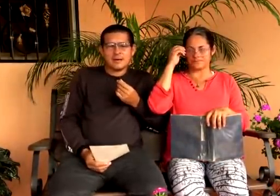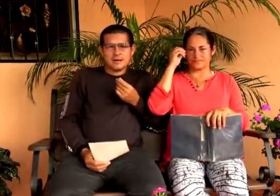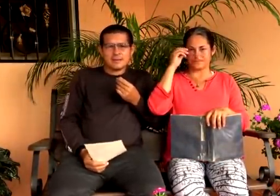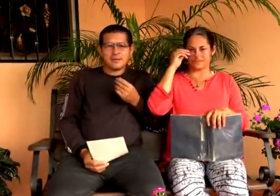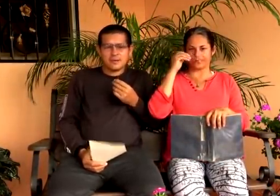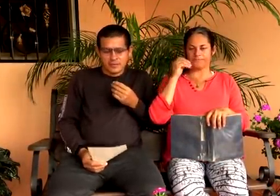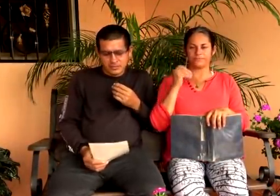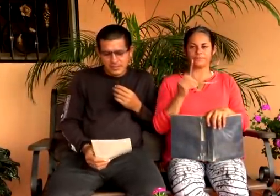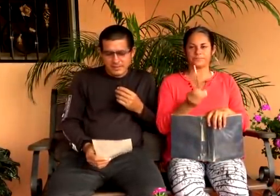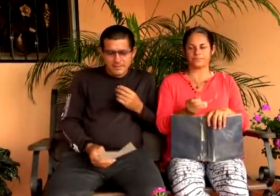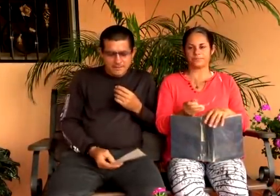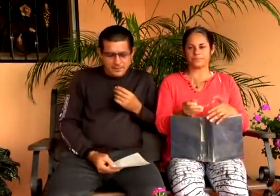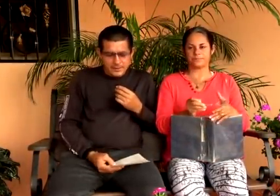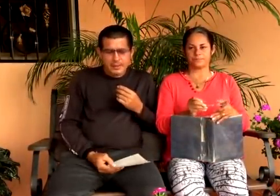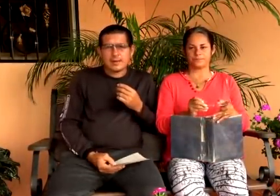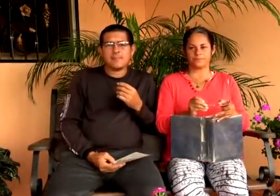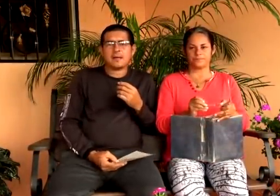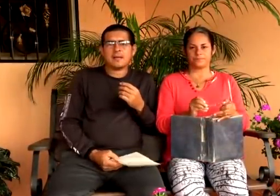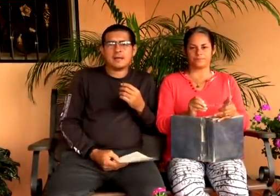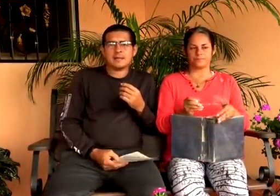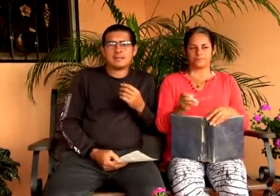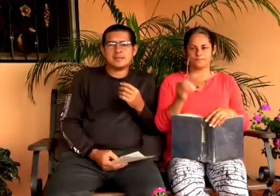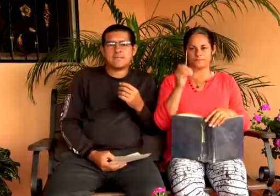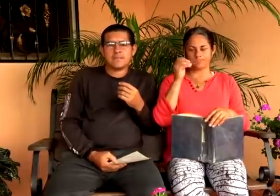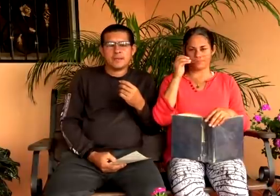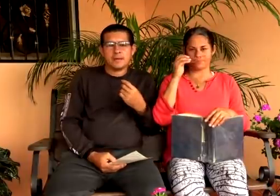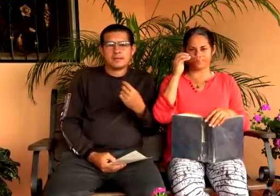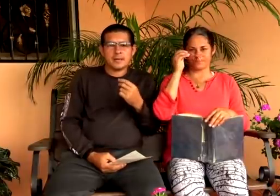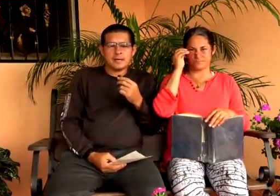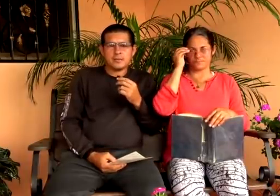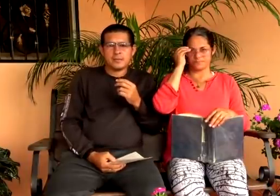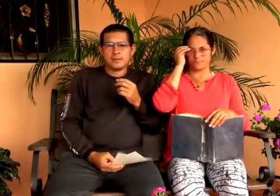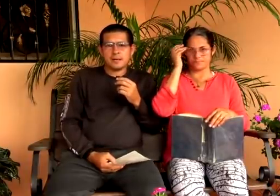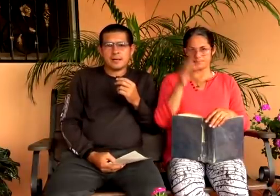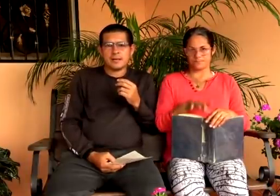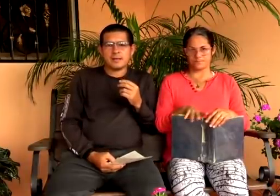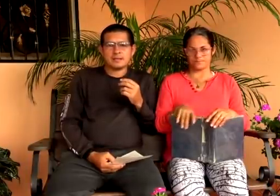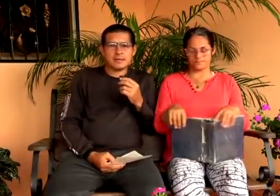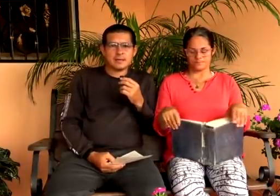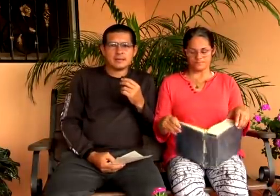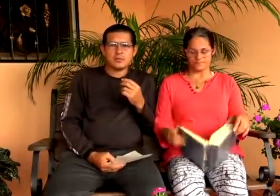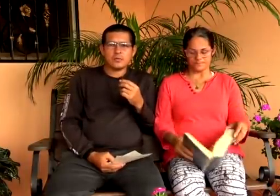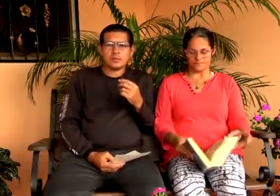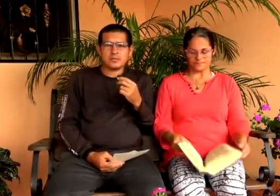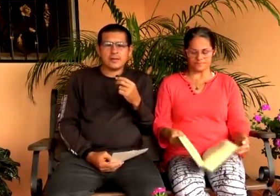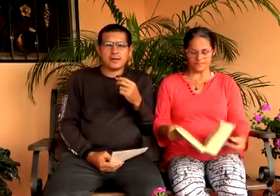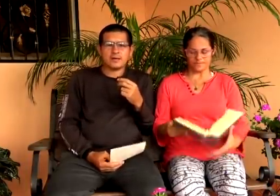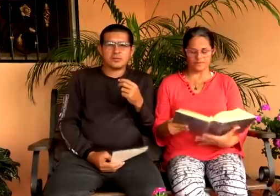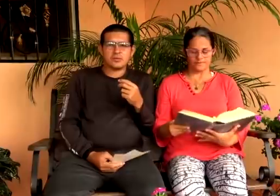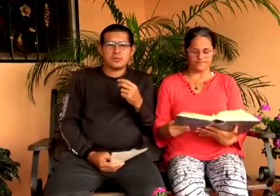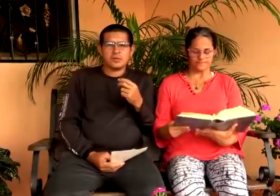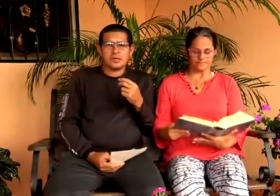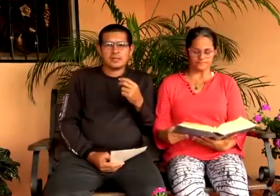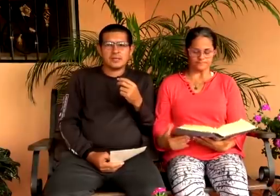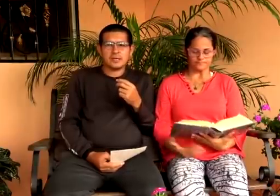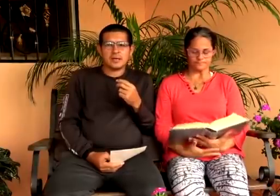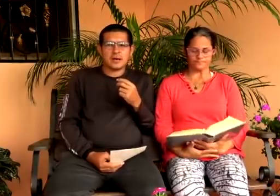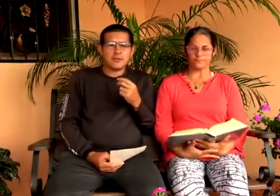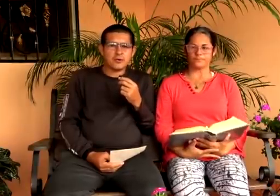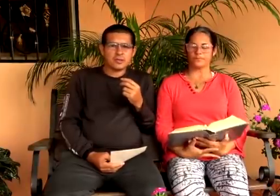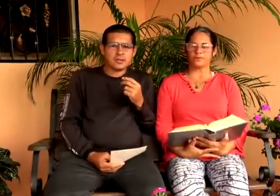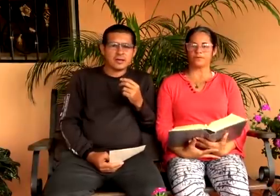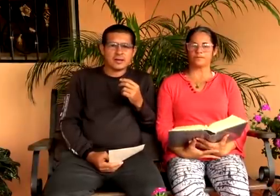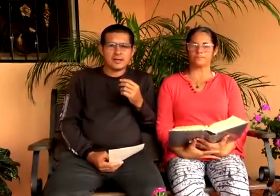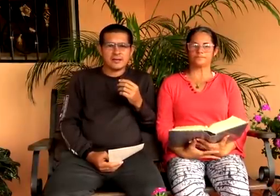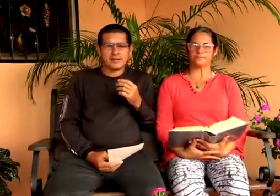Cada día pues, Hacemos el esfuerzo para, Para enviarle ese, Ese ánimo, Para enviarle ese saludo, Ese abrazo, Ese